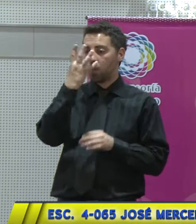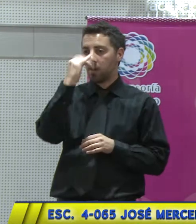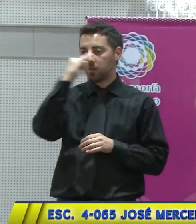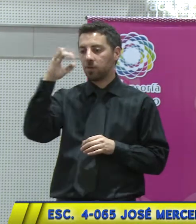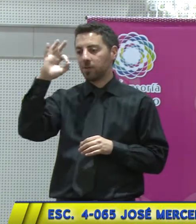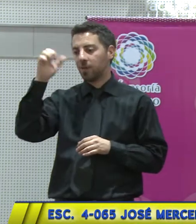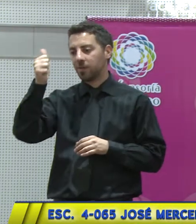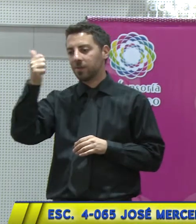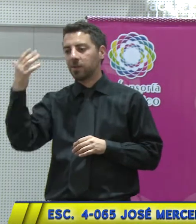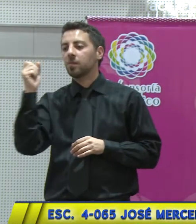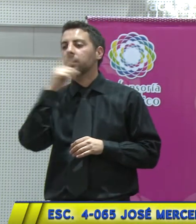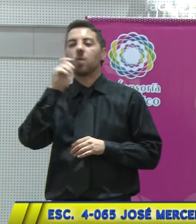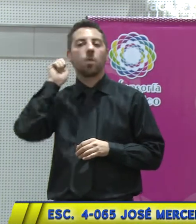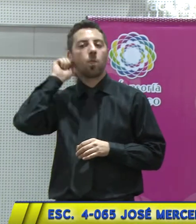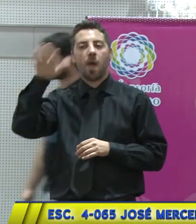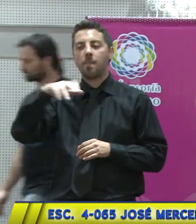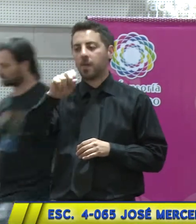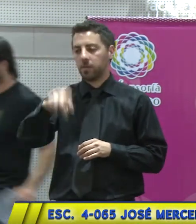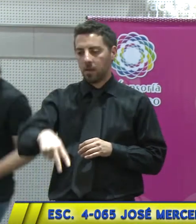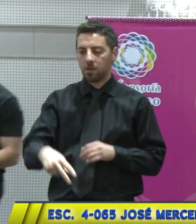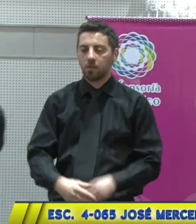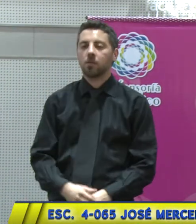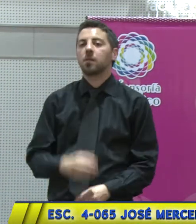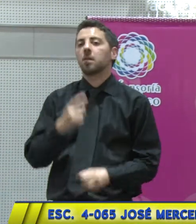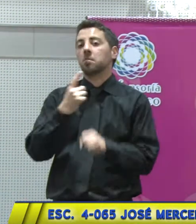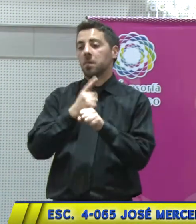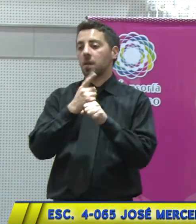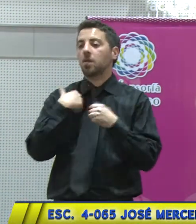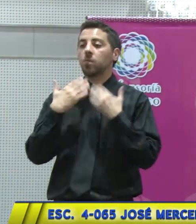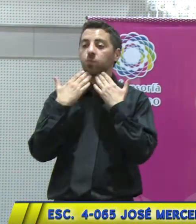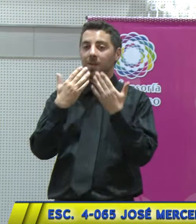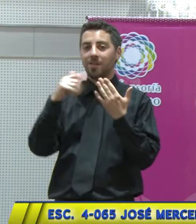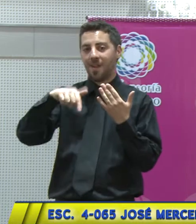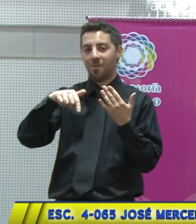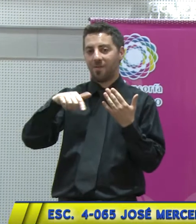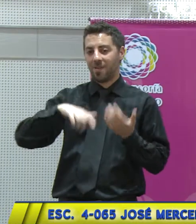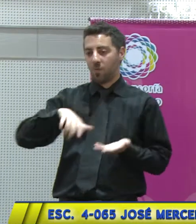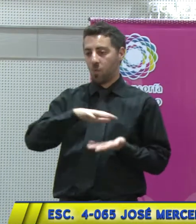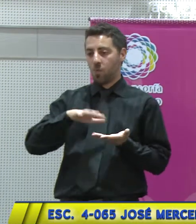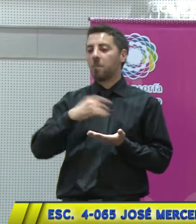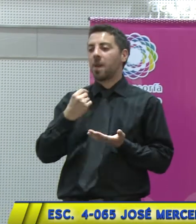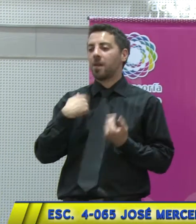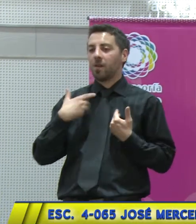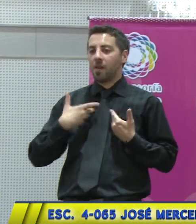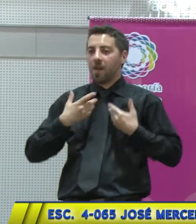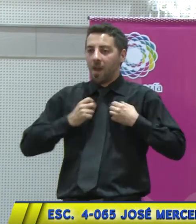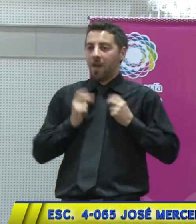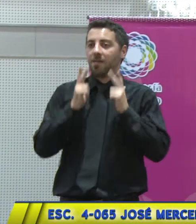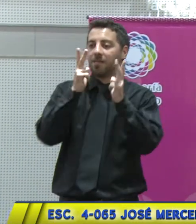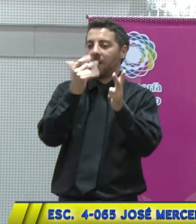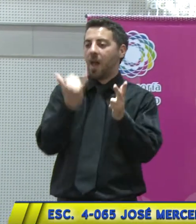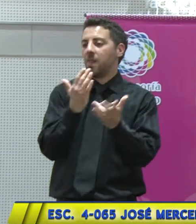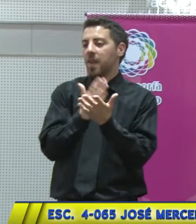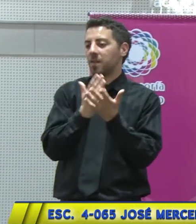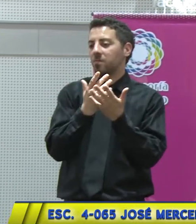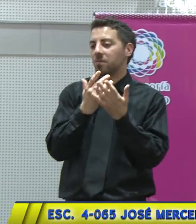Guaymayer Mendoza. En primer lugar, queríamos agradecer por brindarnos este espacio para poder ejercer nuestro derecho a expresarnos libremente.